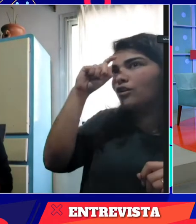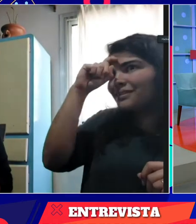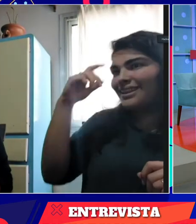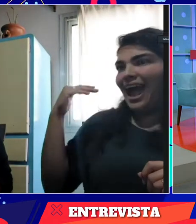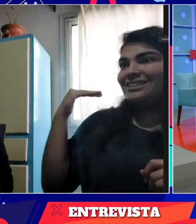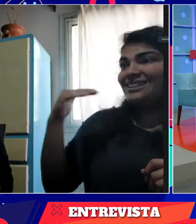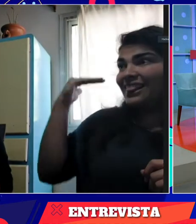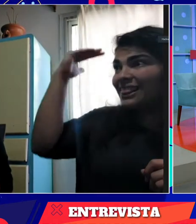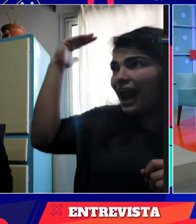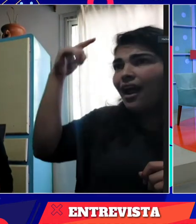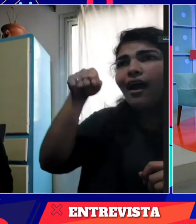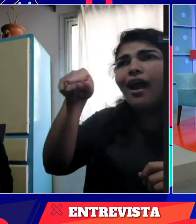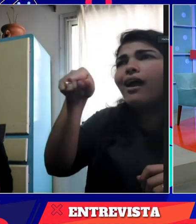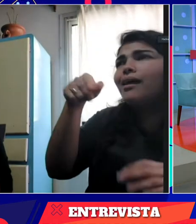y nos hemos podido comunicar.